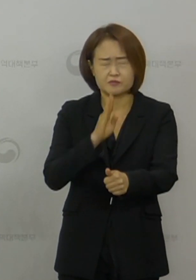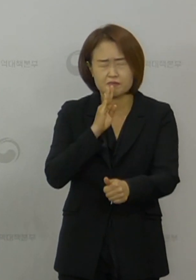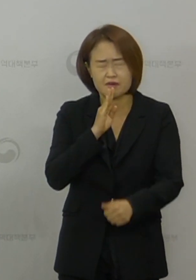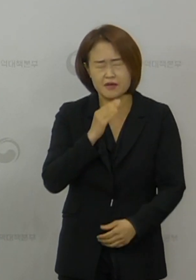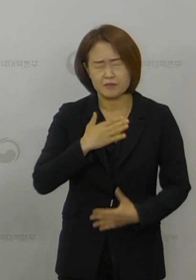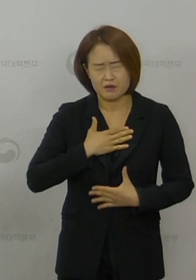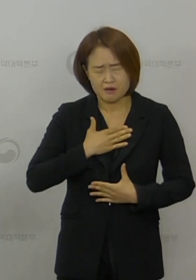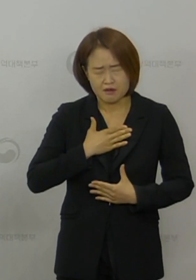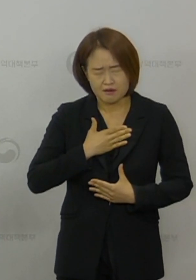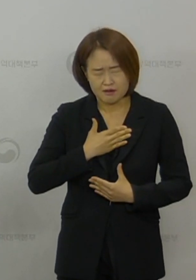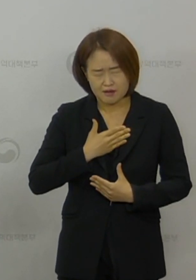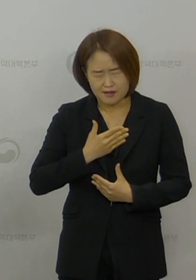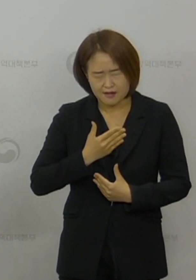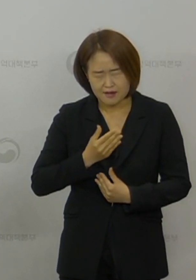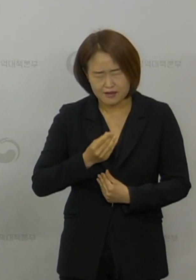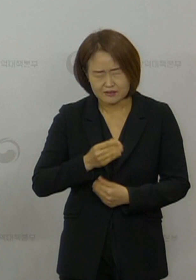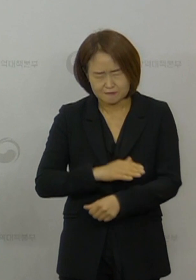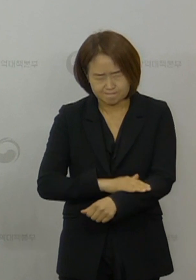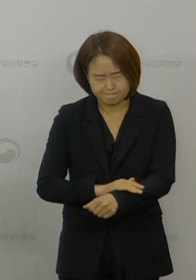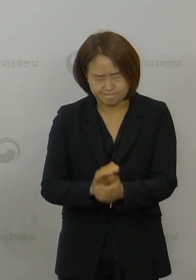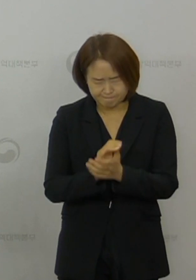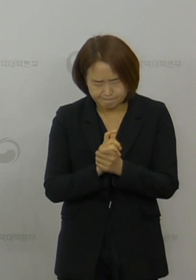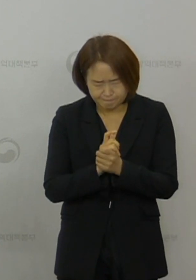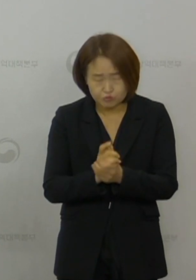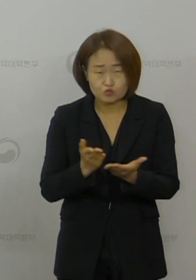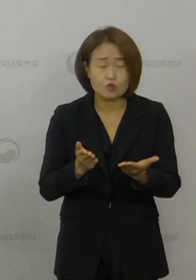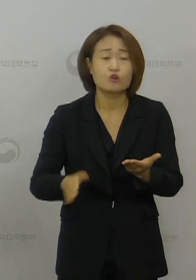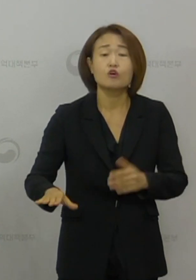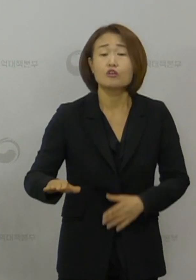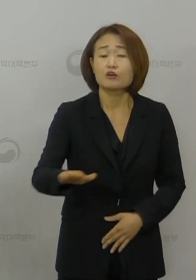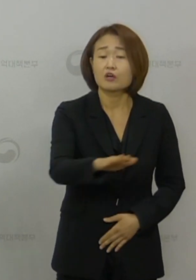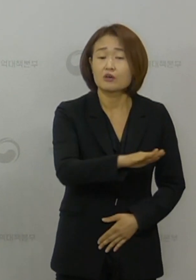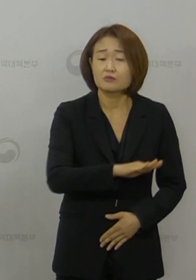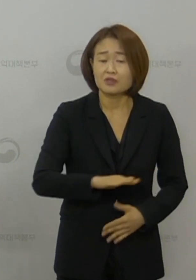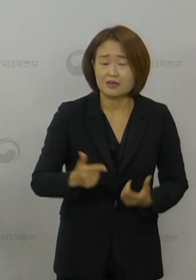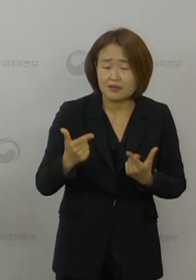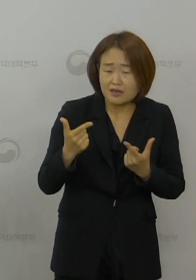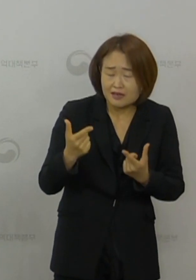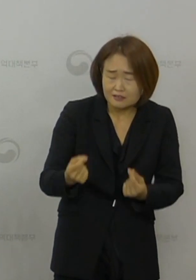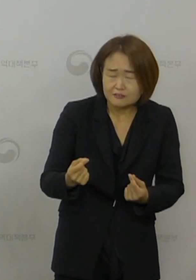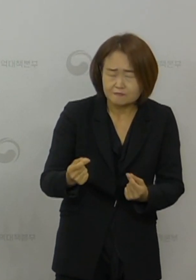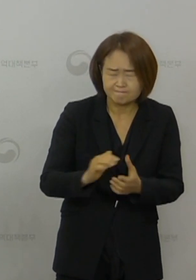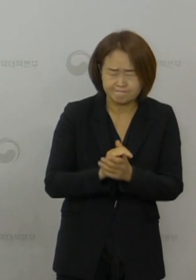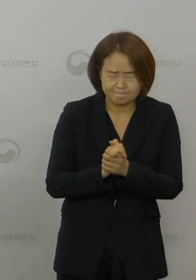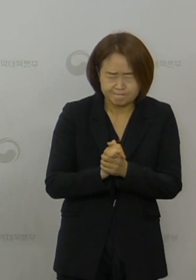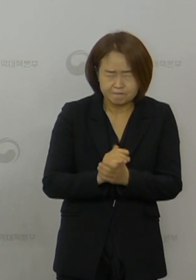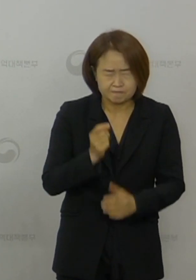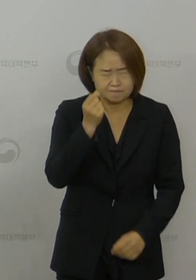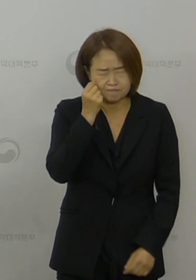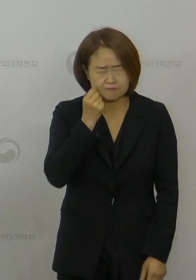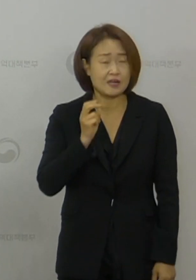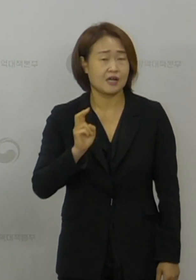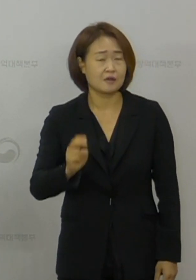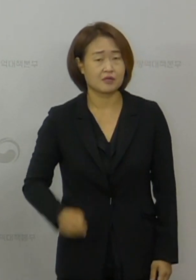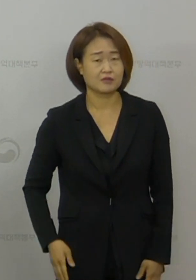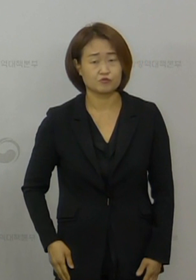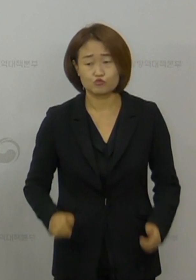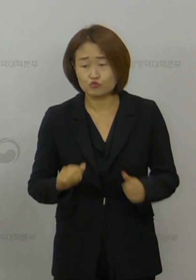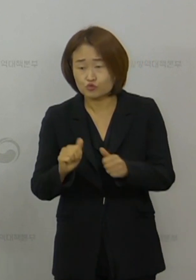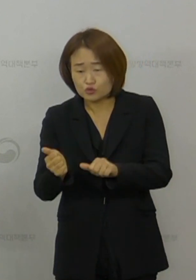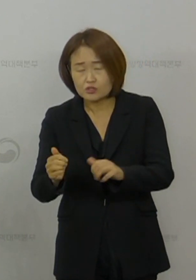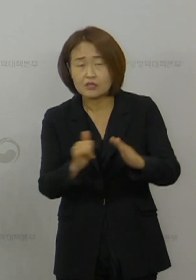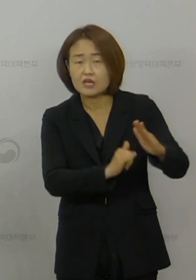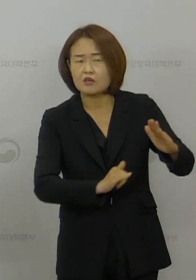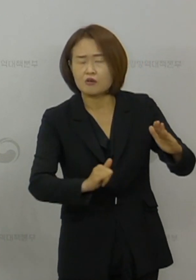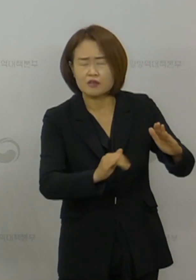안식을 기원드립니다. 국민들께서도 같은 마음으로 애도하고 계십니다. 유가족분께도